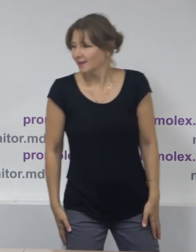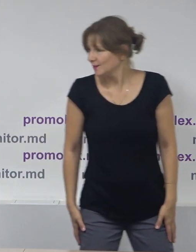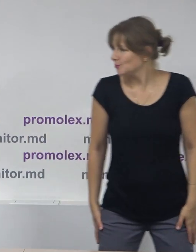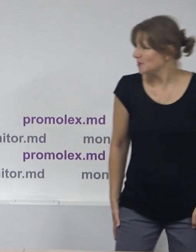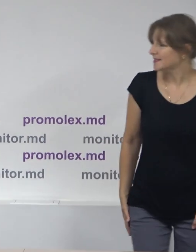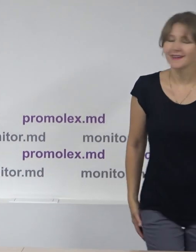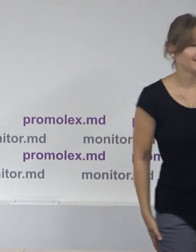să-mi asco.